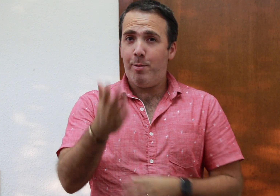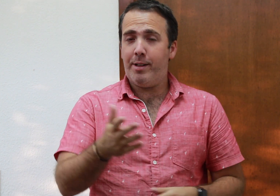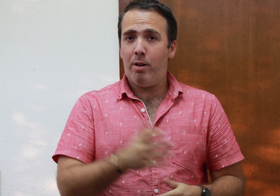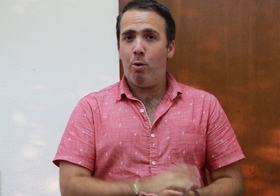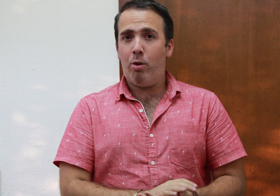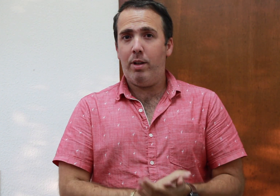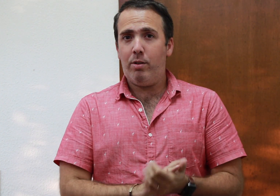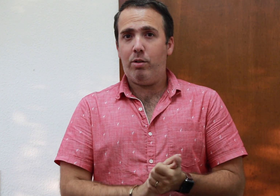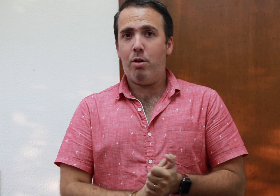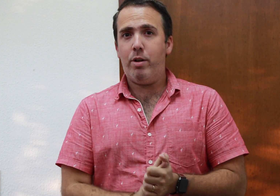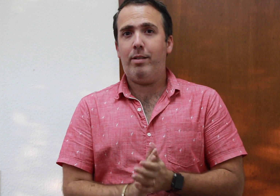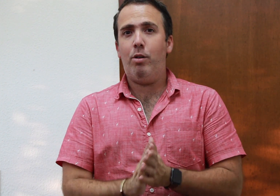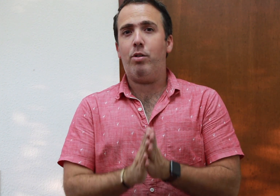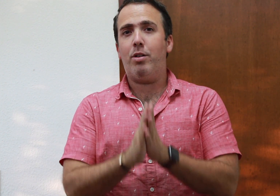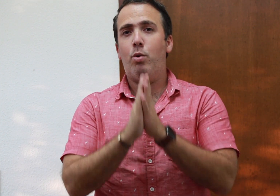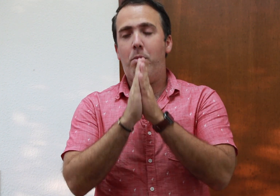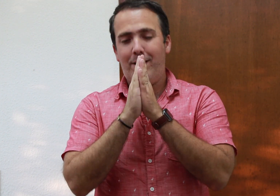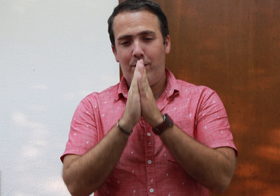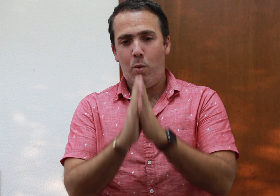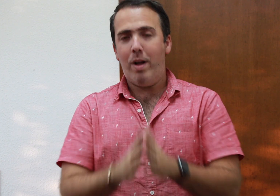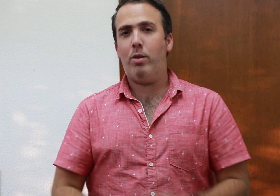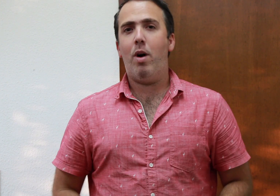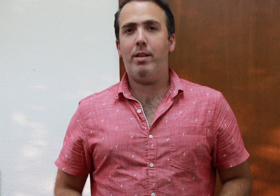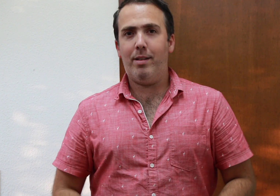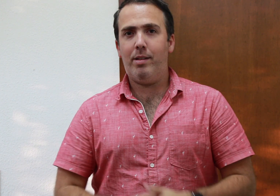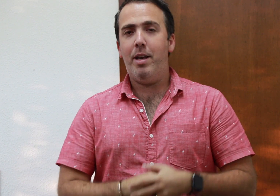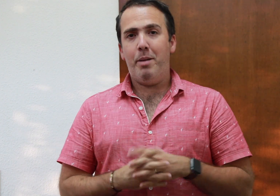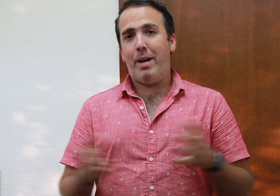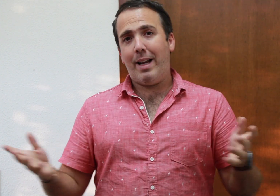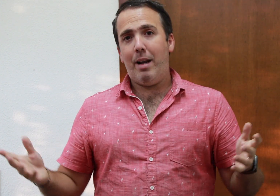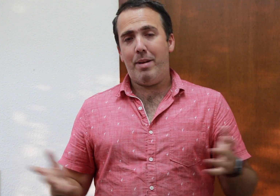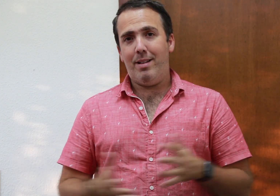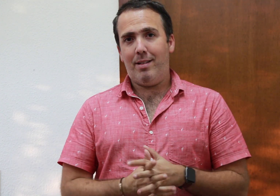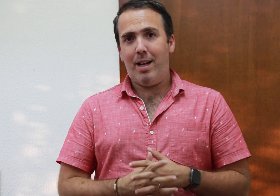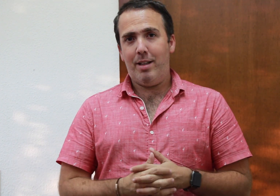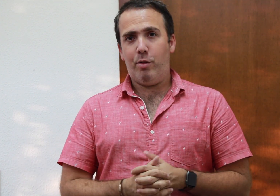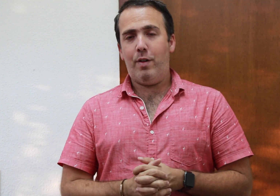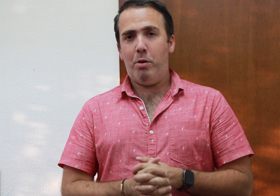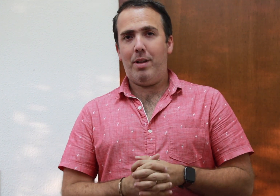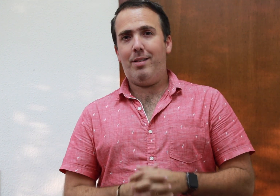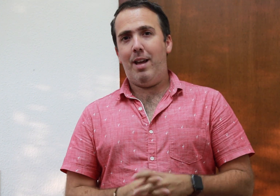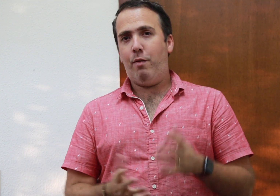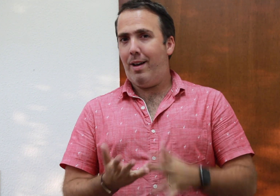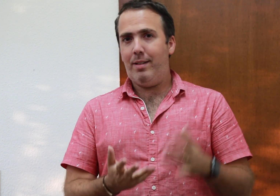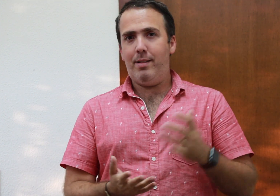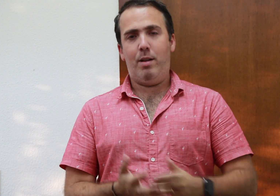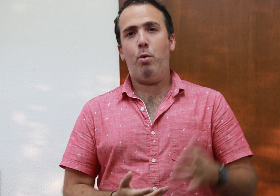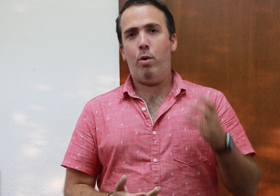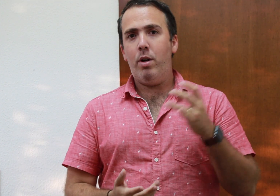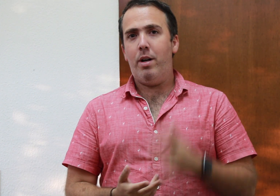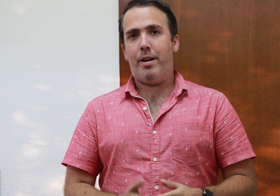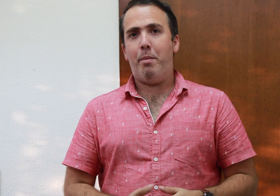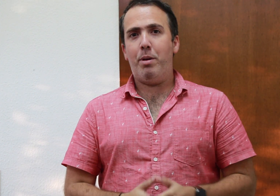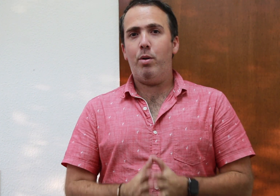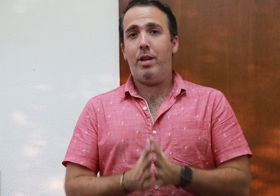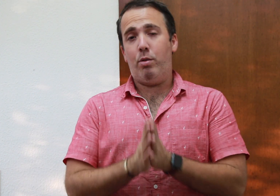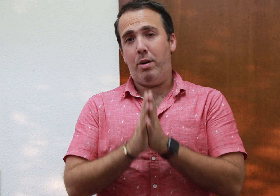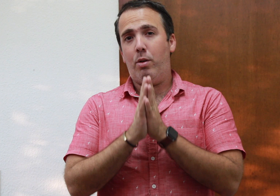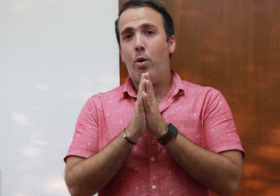cometiendo algunos de estos errores, los resuelvas cuanto antes para que el aprendizaje de tu flauta sea fácil, seguro, rápido y sobre todo